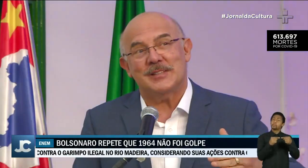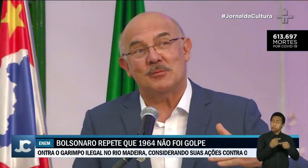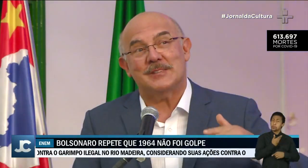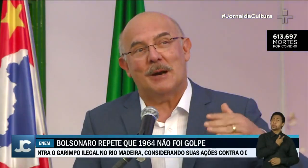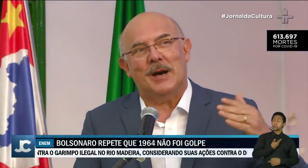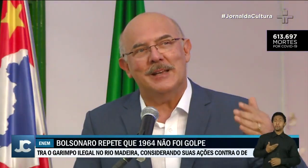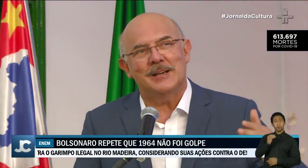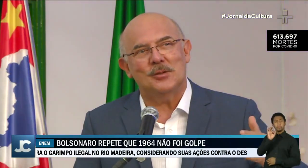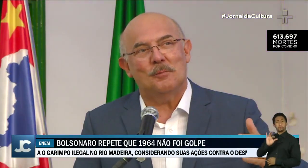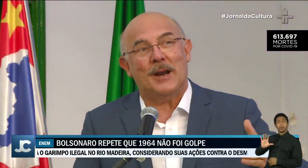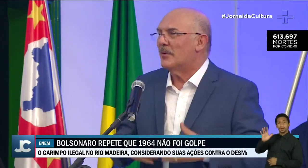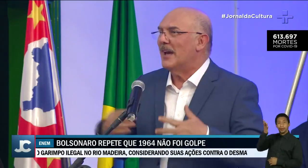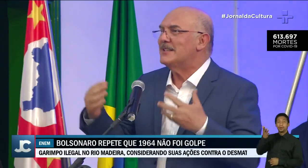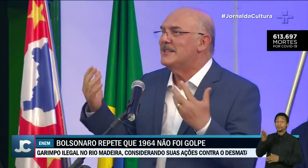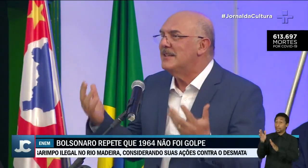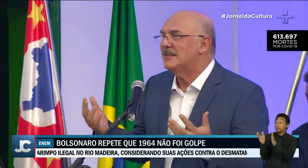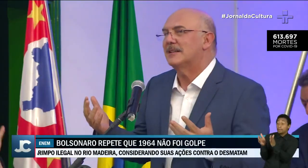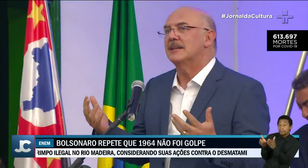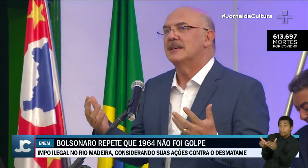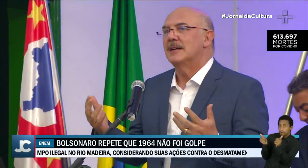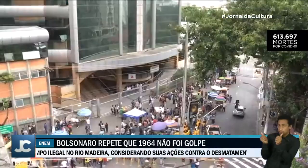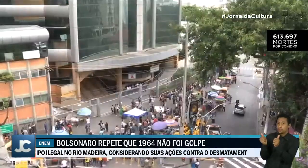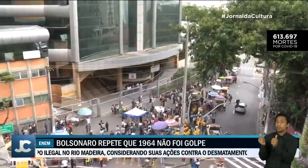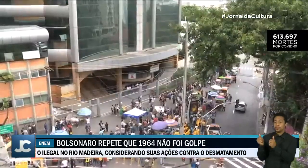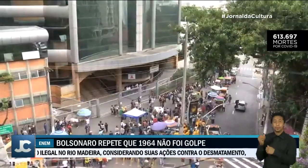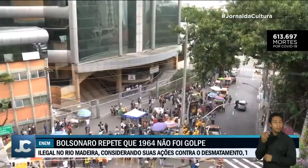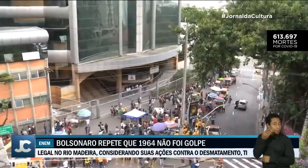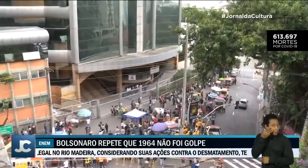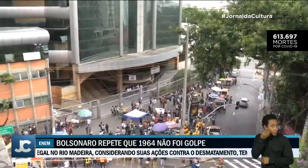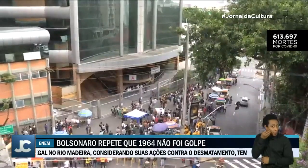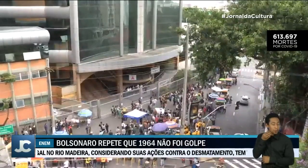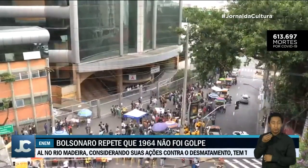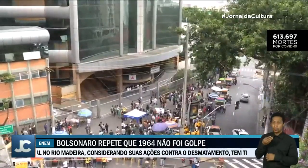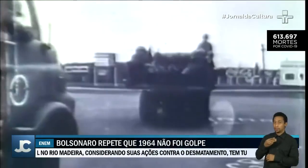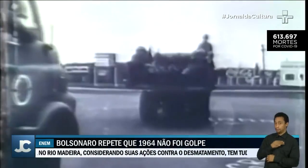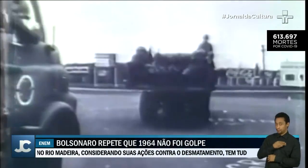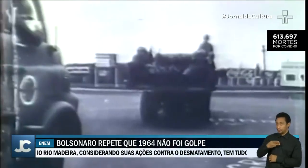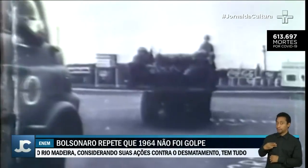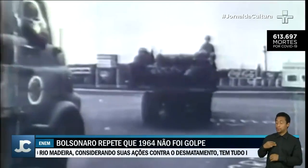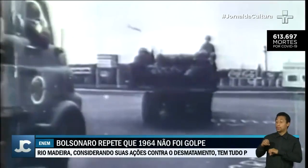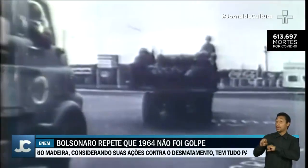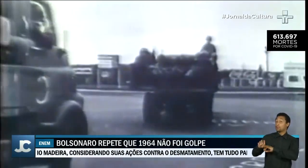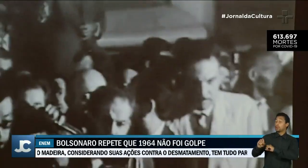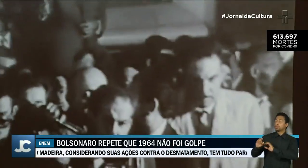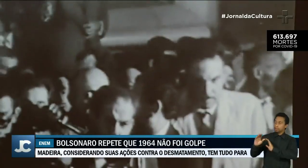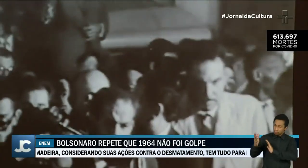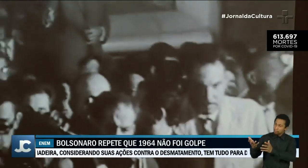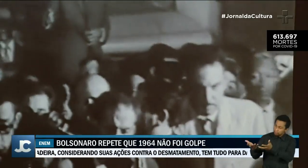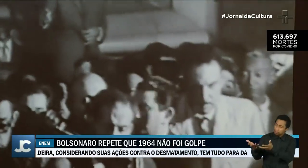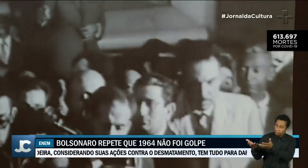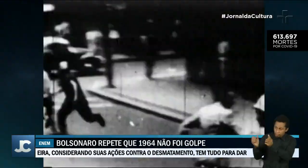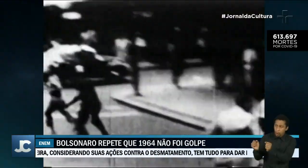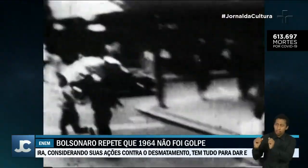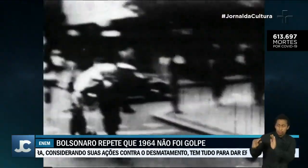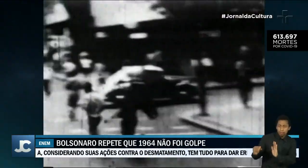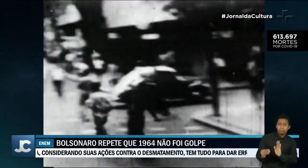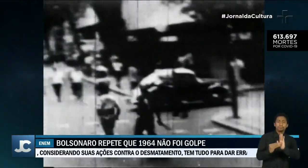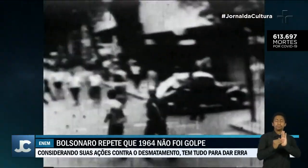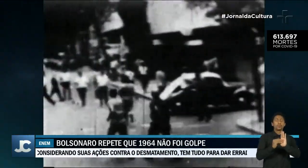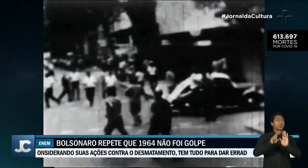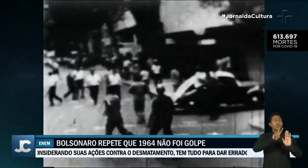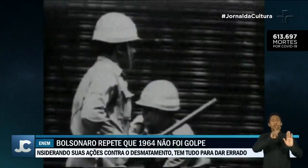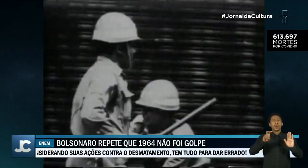UOL, ele teria pedido ao ministro da Educação, Milton Ribeiro, para que o Exame tivesse uma questão tratando o golpe militar de